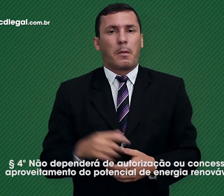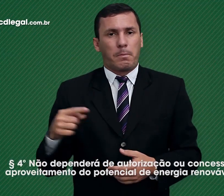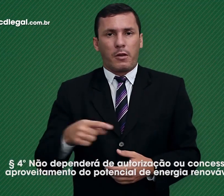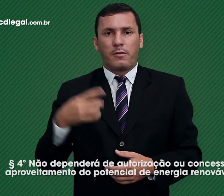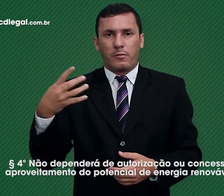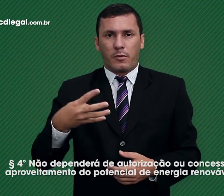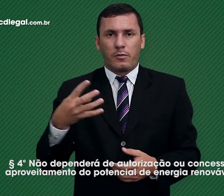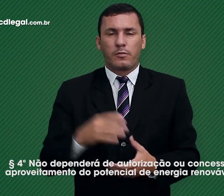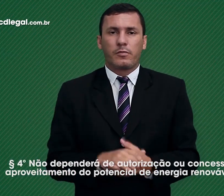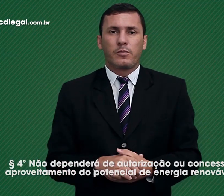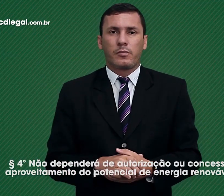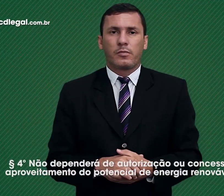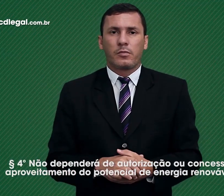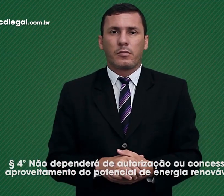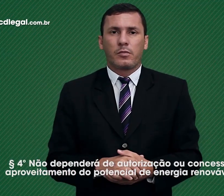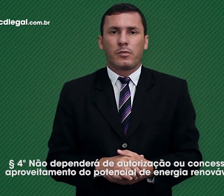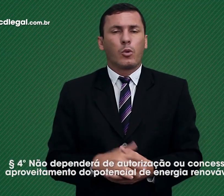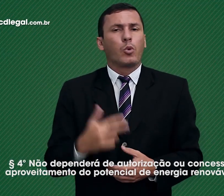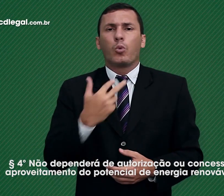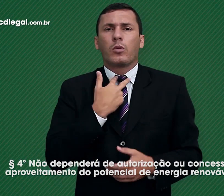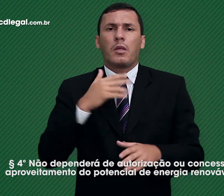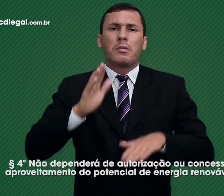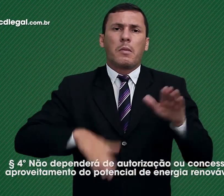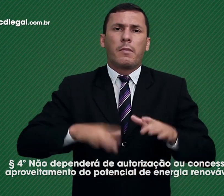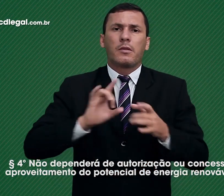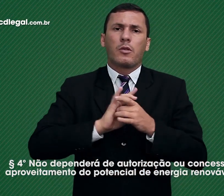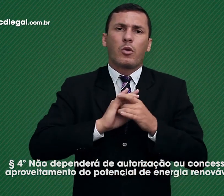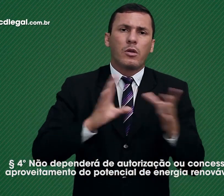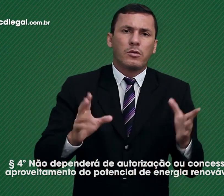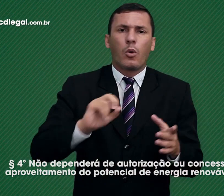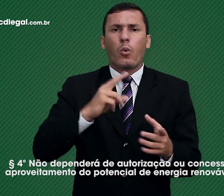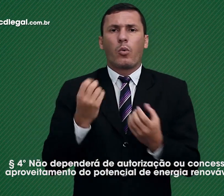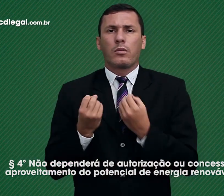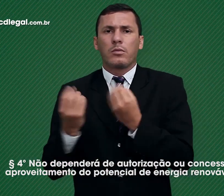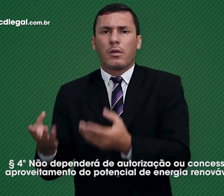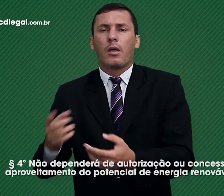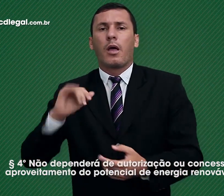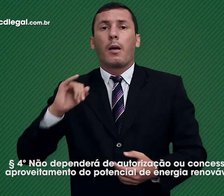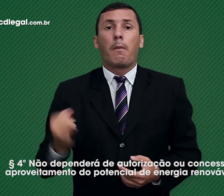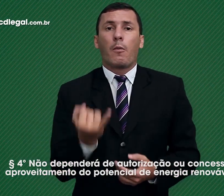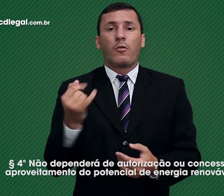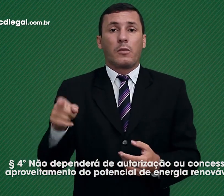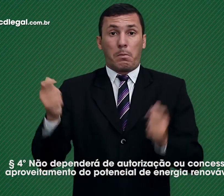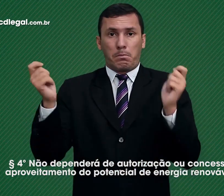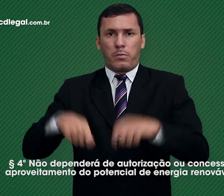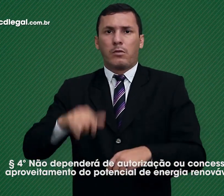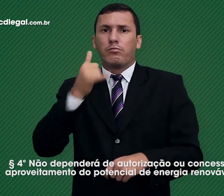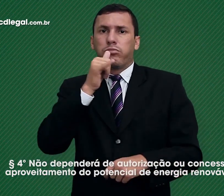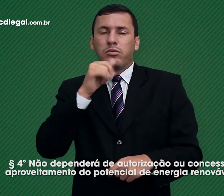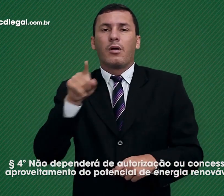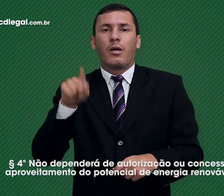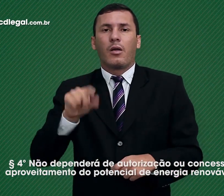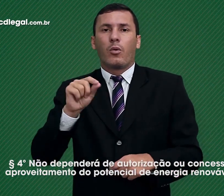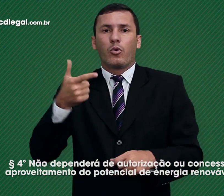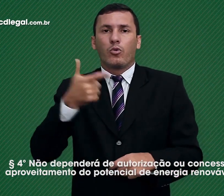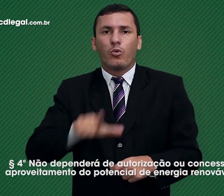4º Não dependerá de autorização ou concessão o aproveitamento do potencial de energia